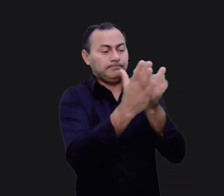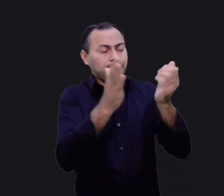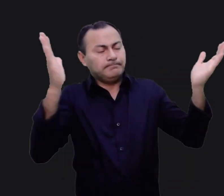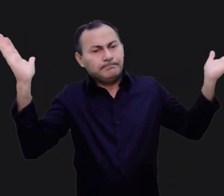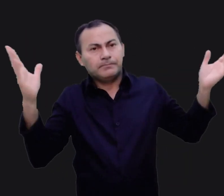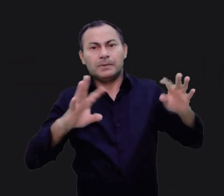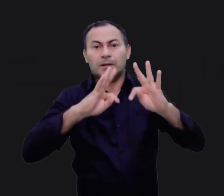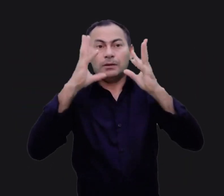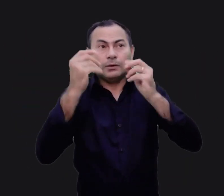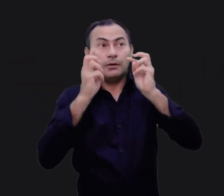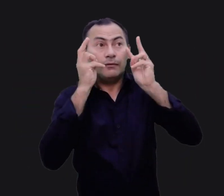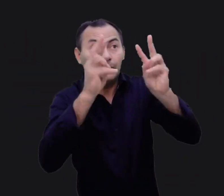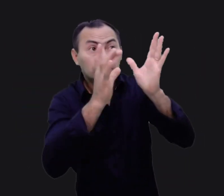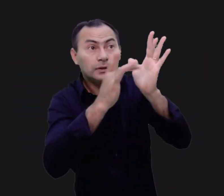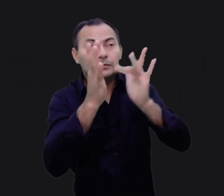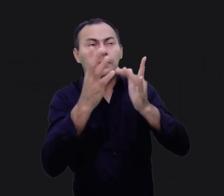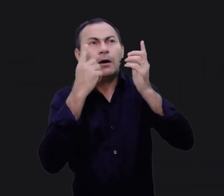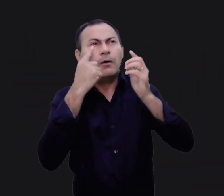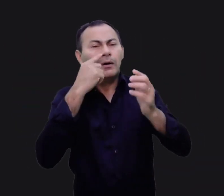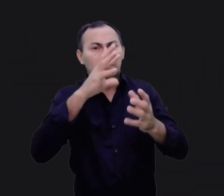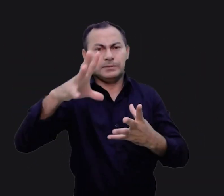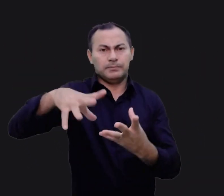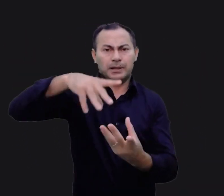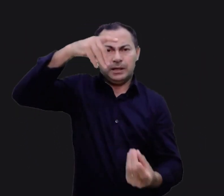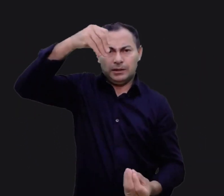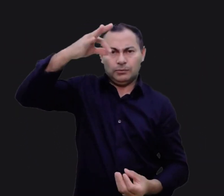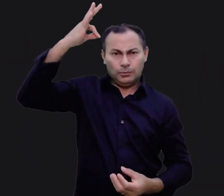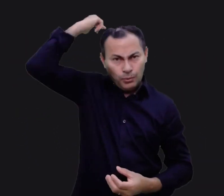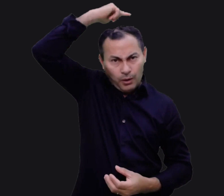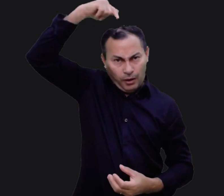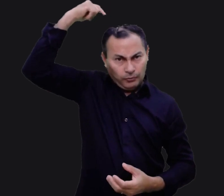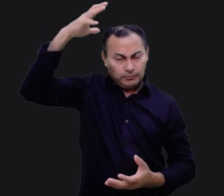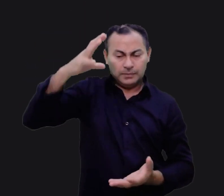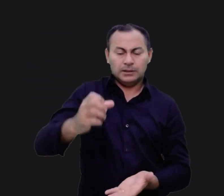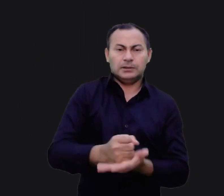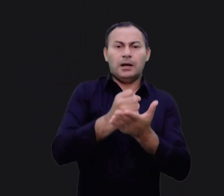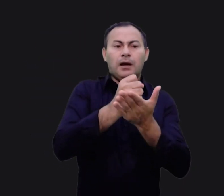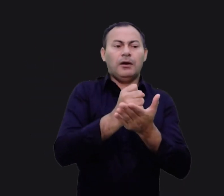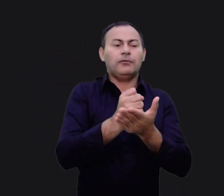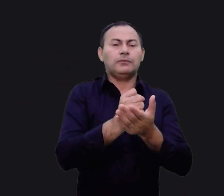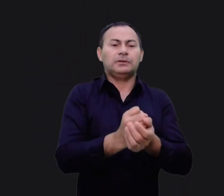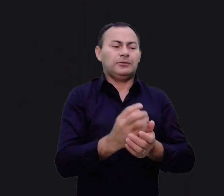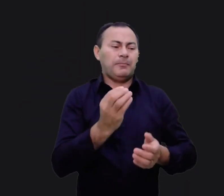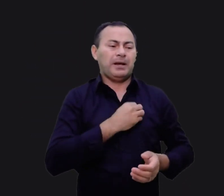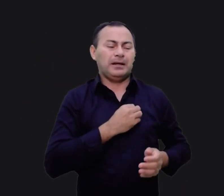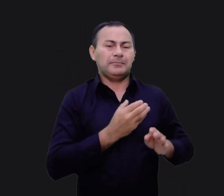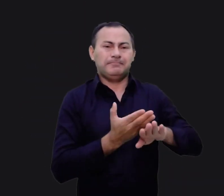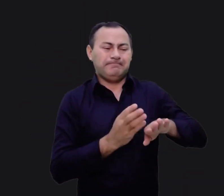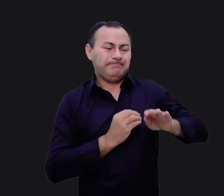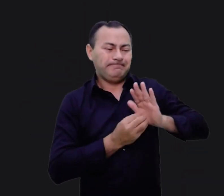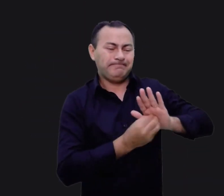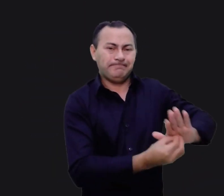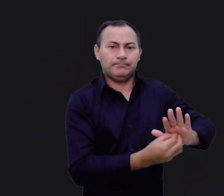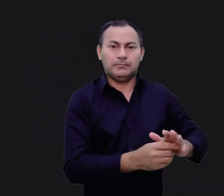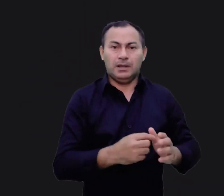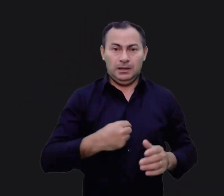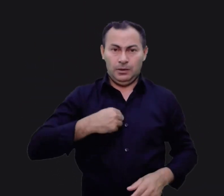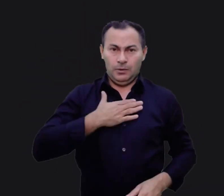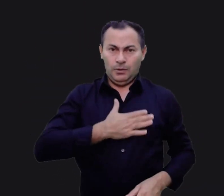Todos que olharem para Ele com os olhos espirituais serão salvos da mordida do pecado. Eu gostaria de saber se você